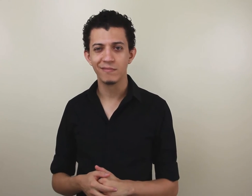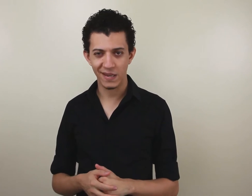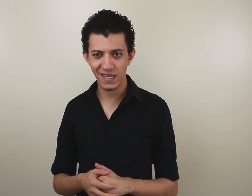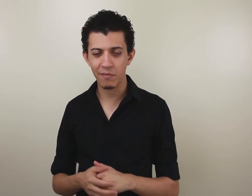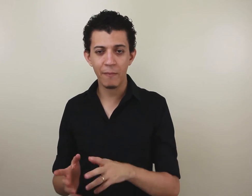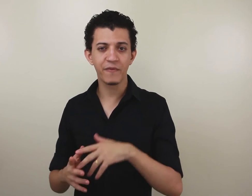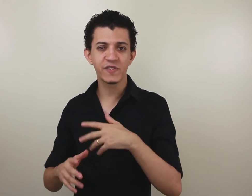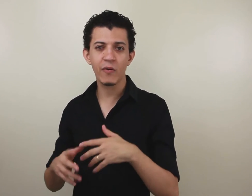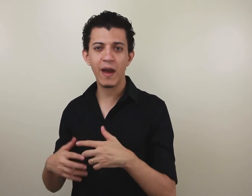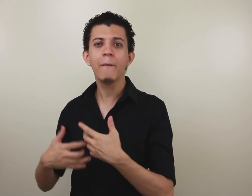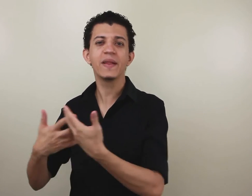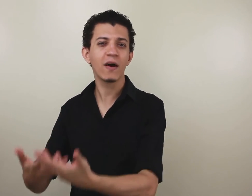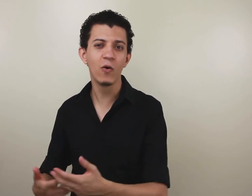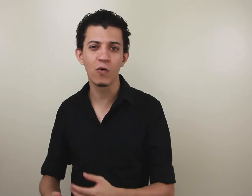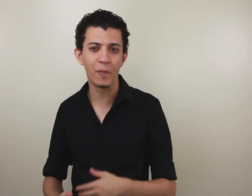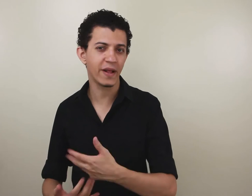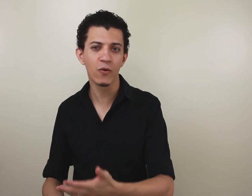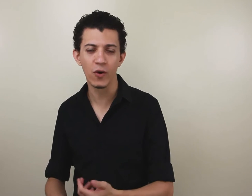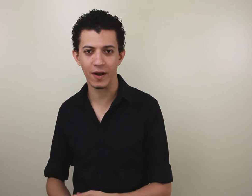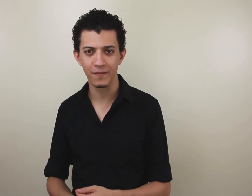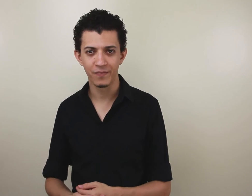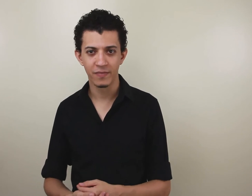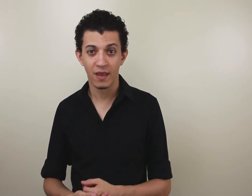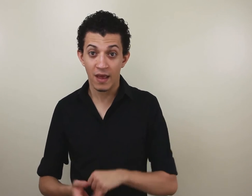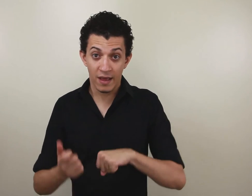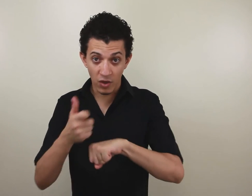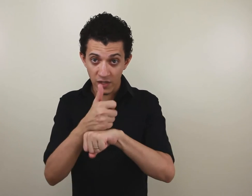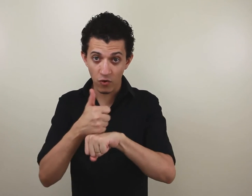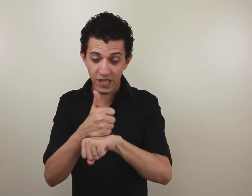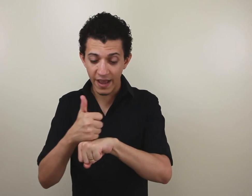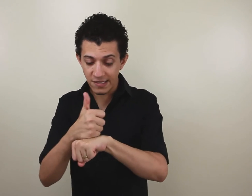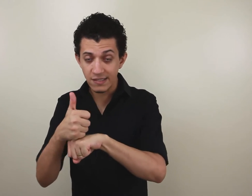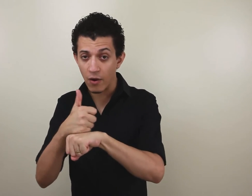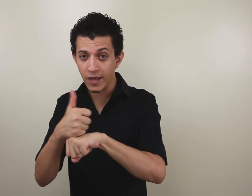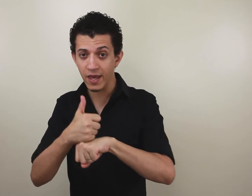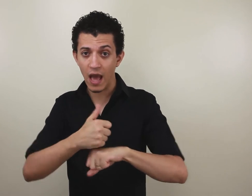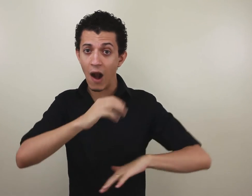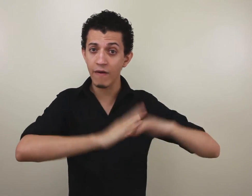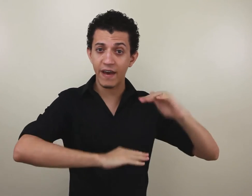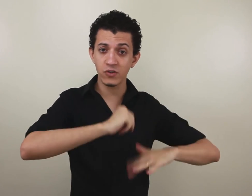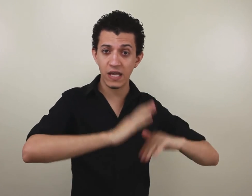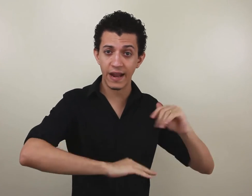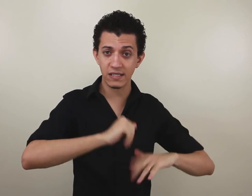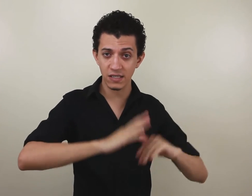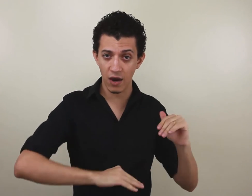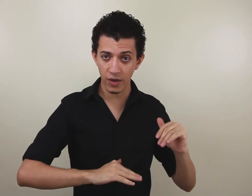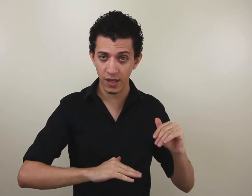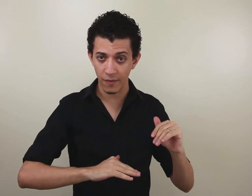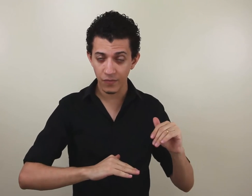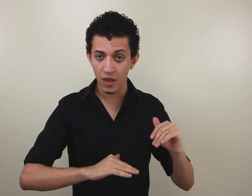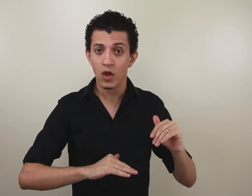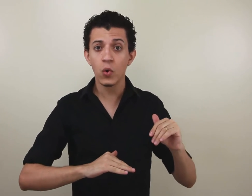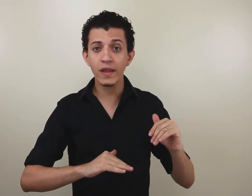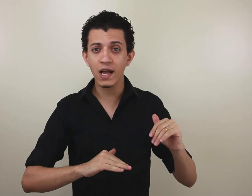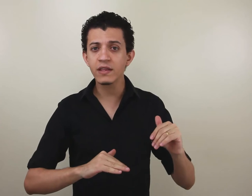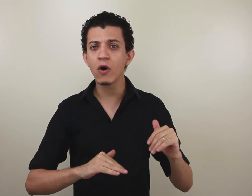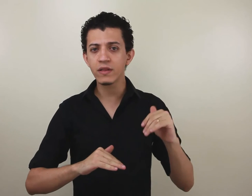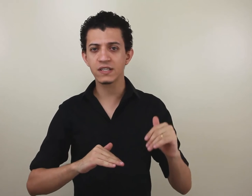Percebem? Minha profissão é pedagoga. Então, eles vão usar esse sinal aqui, ao invés de usar esse sinal aqui. No entanto, em outras